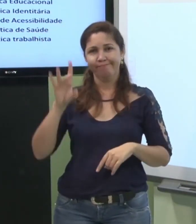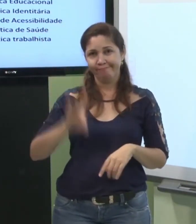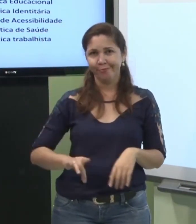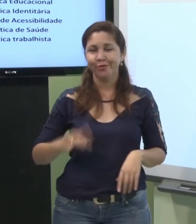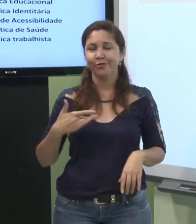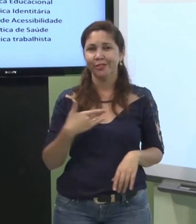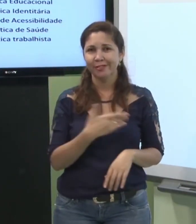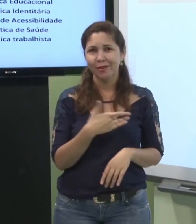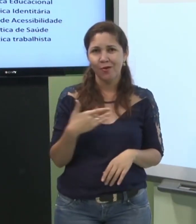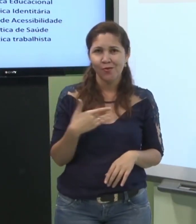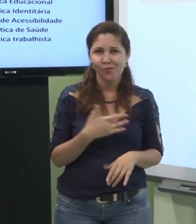direito à saúde